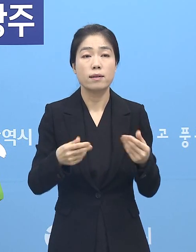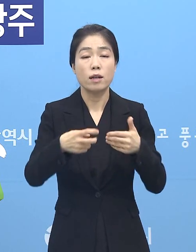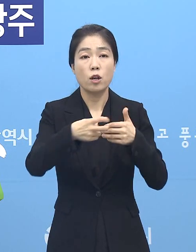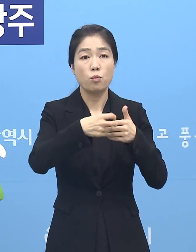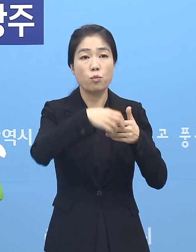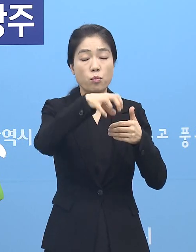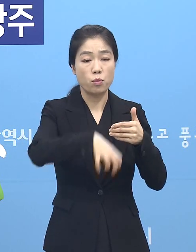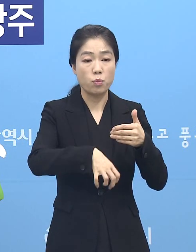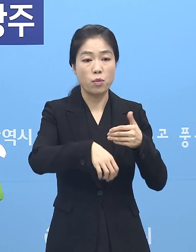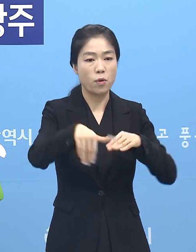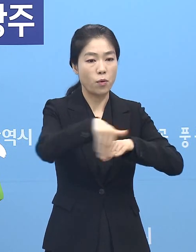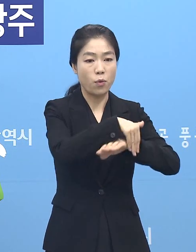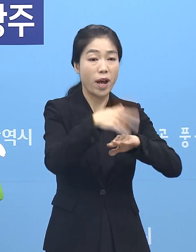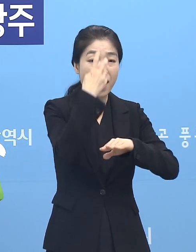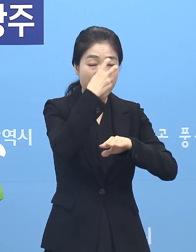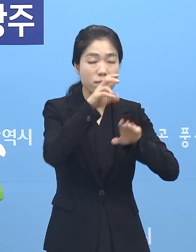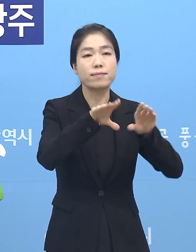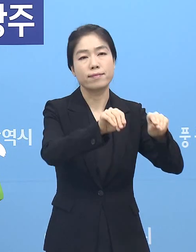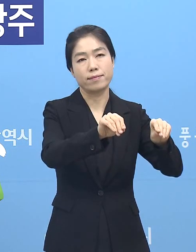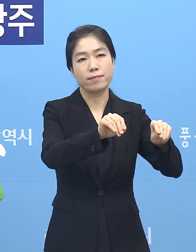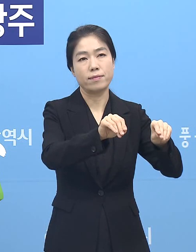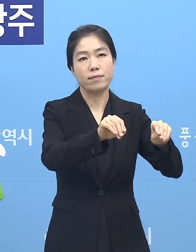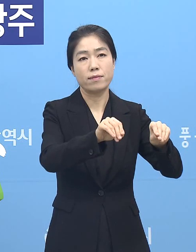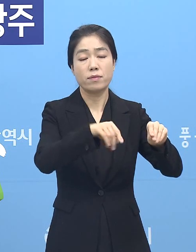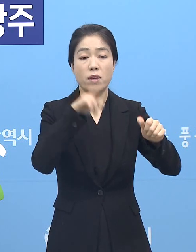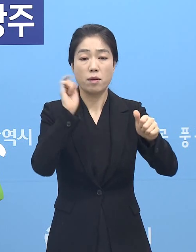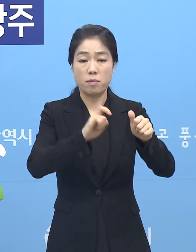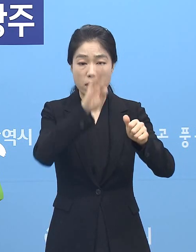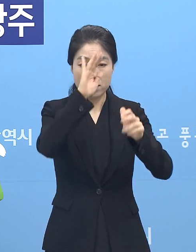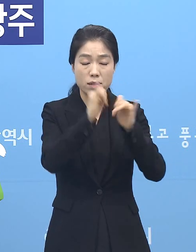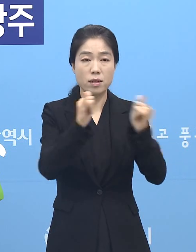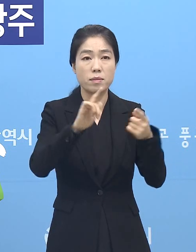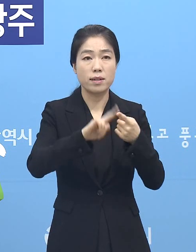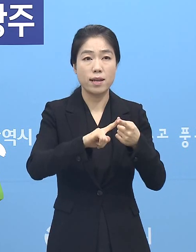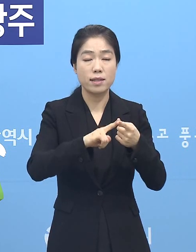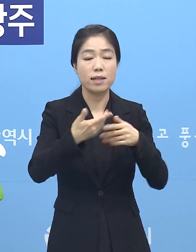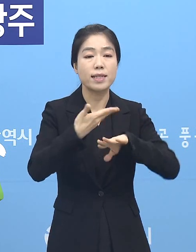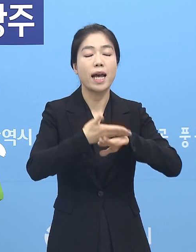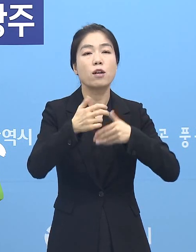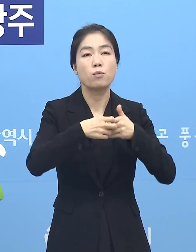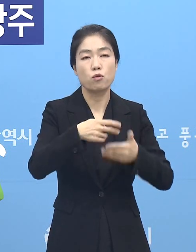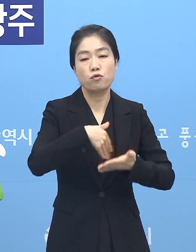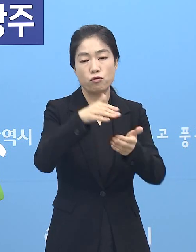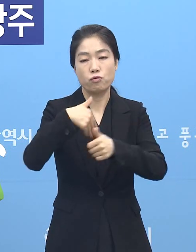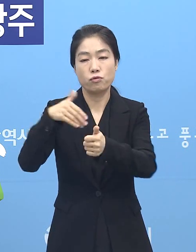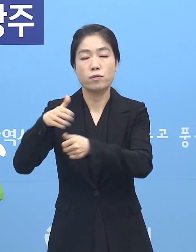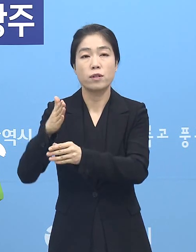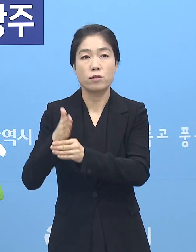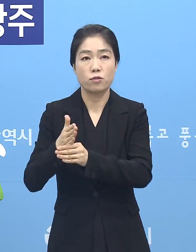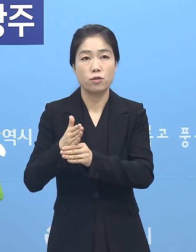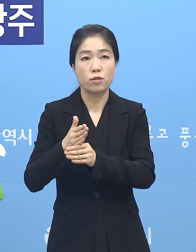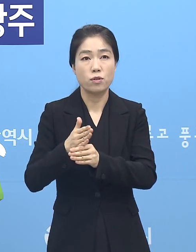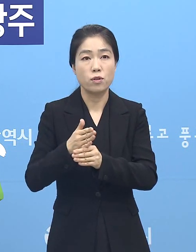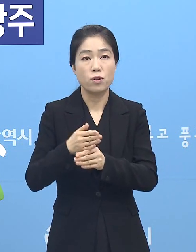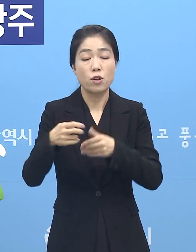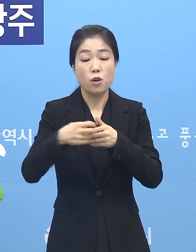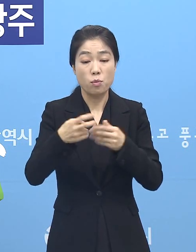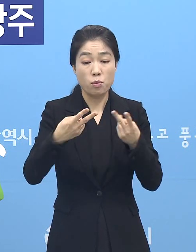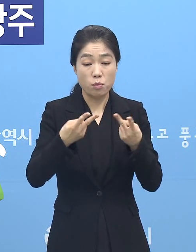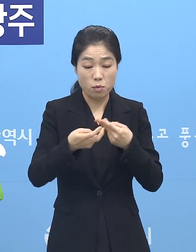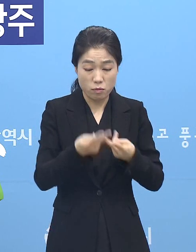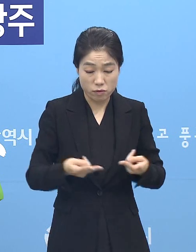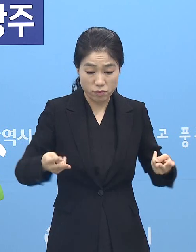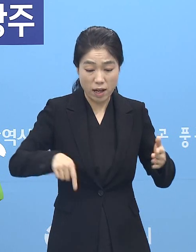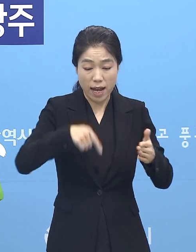병원은 외래 일단 중단됐습니다. 그리고 확진 환자에 대해서는 현재 이송 중에 있고요. 병상을 병원 내에 재배치를 하고